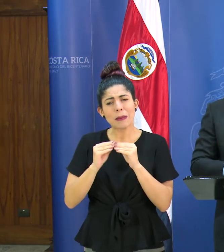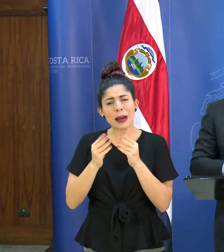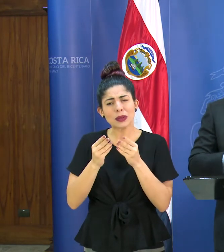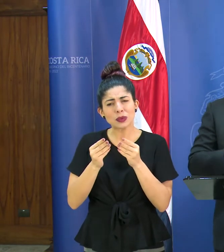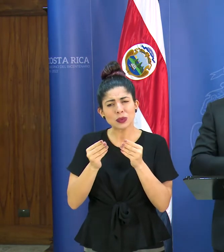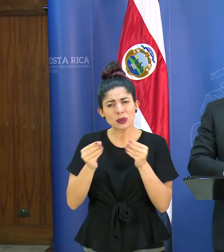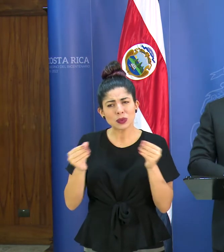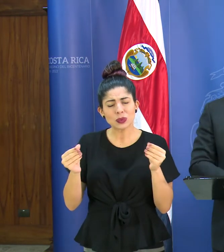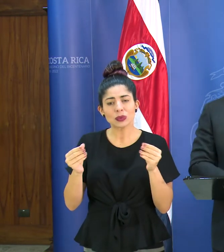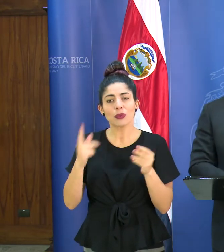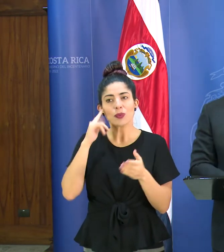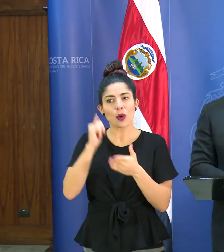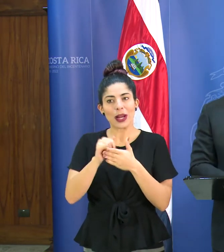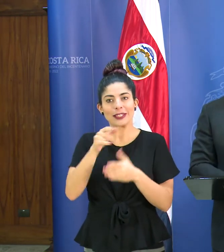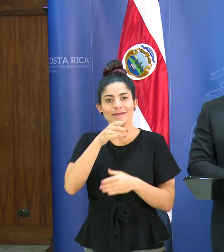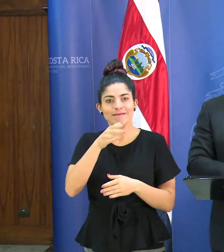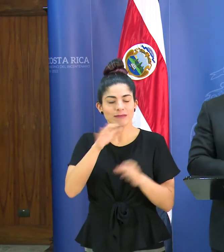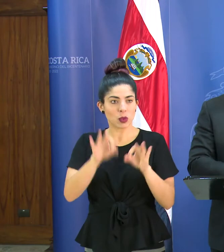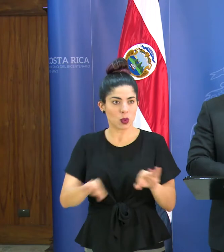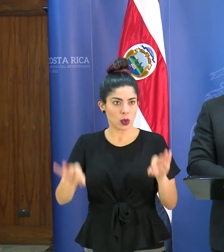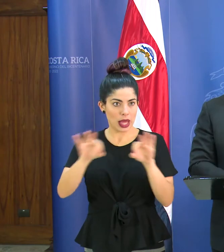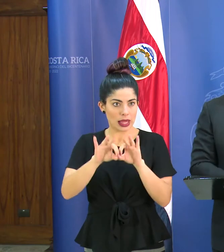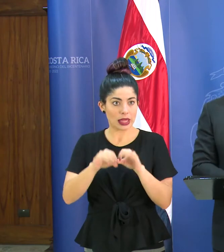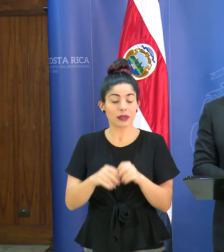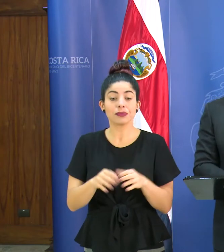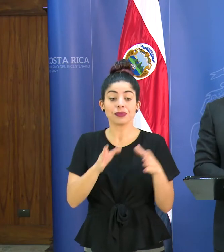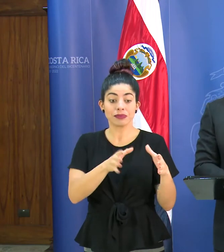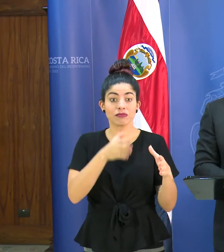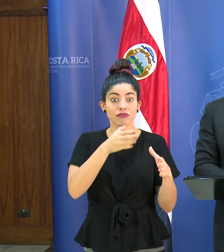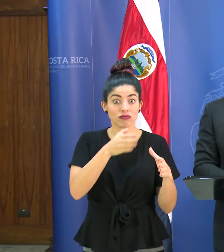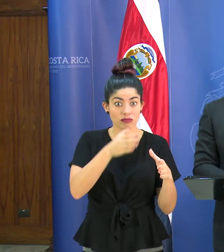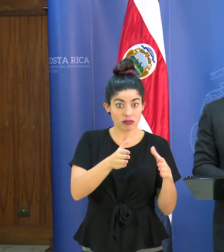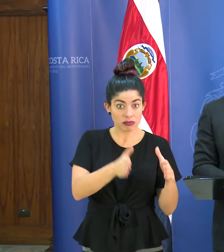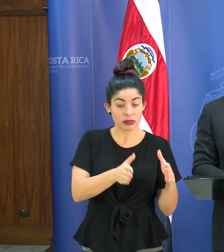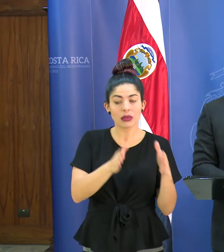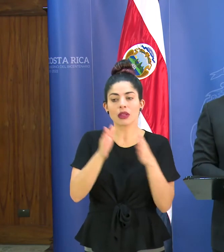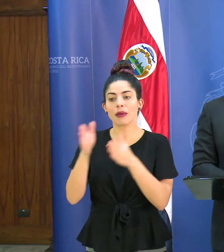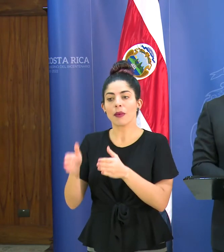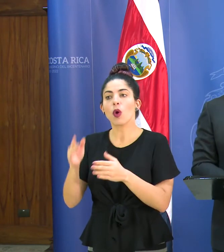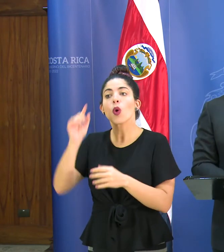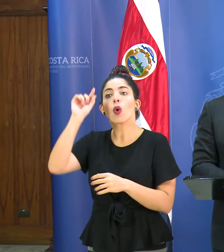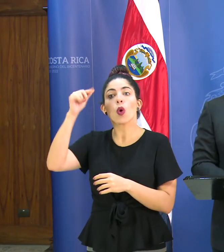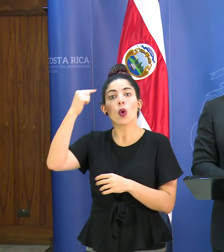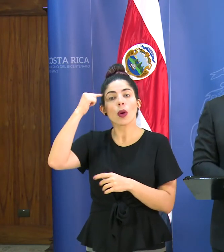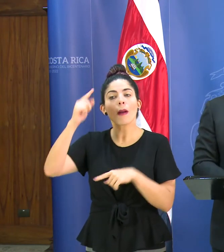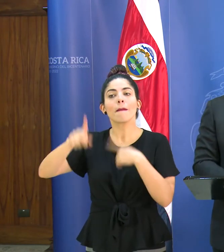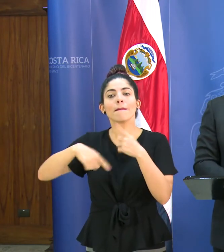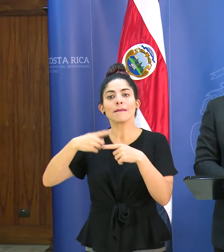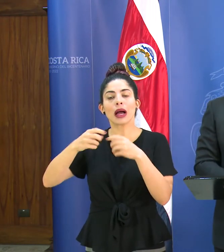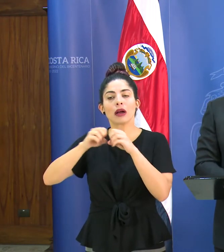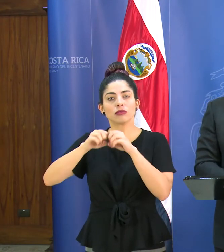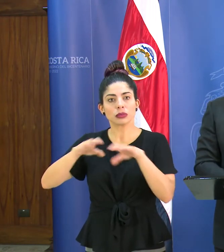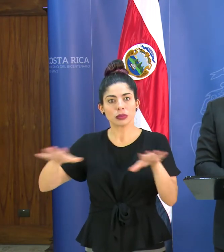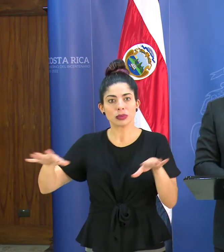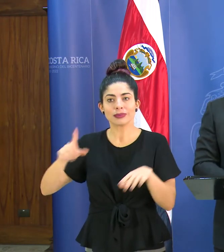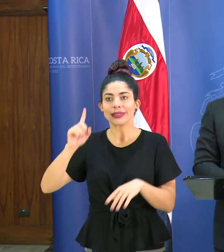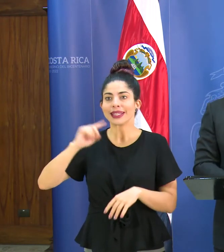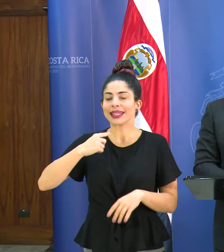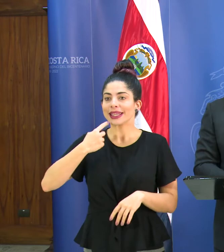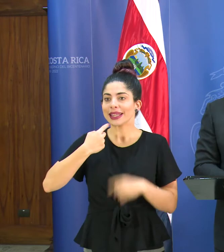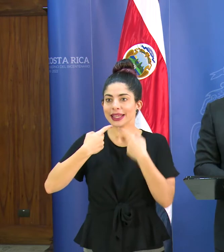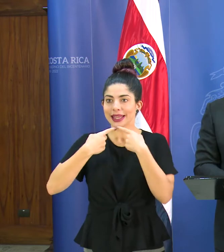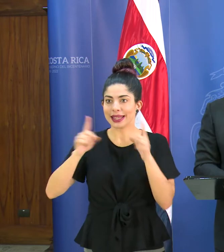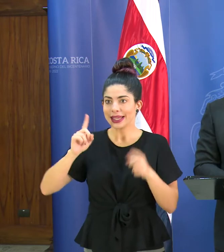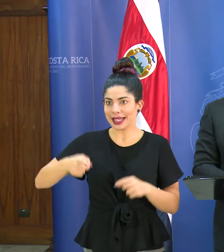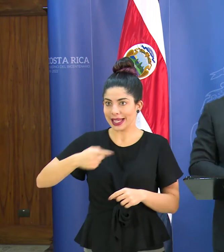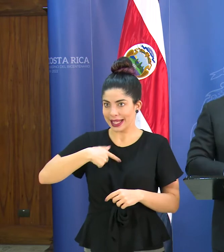importante estas recomendaciones. Pero además de estas recomendaciones, el gobierno emitirá una directriz el